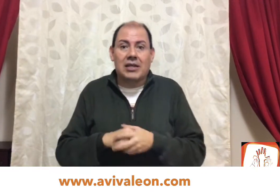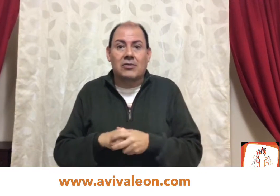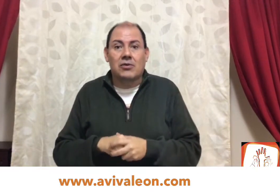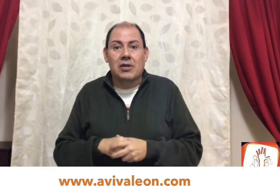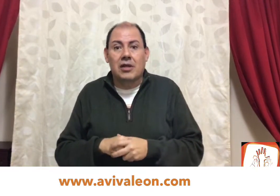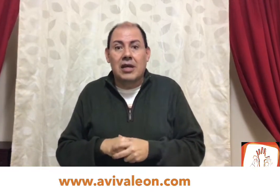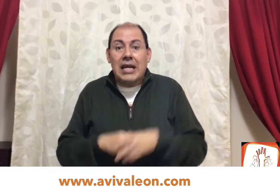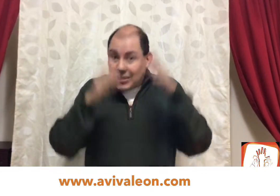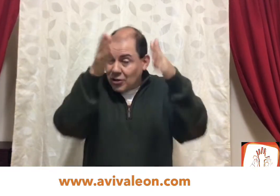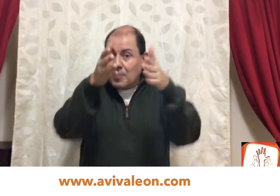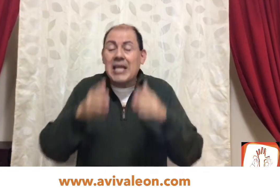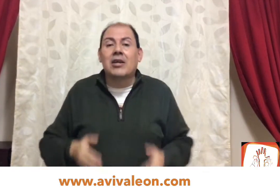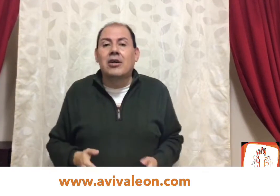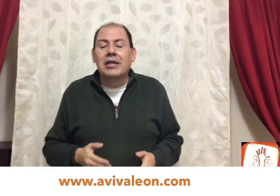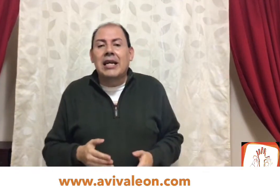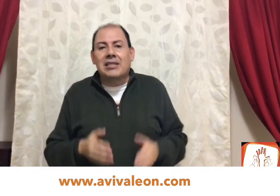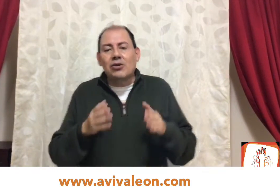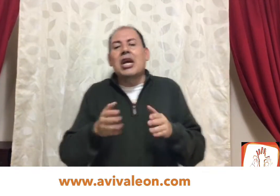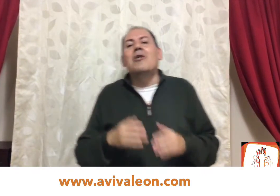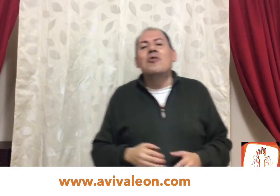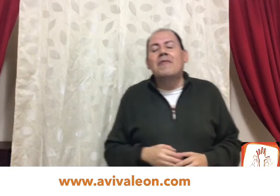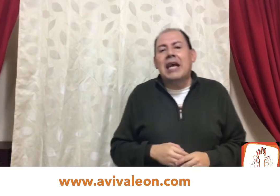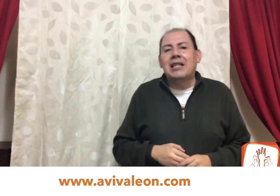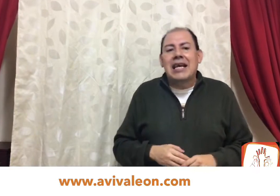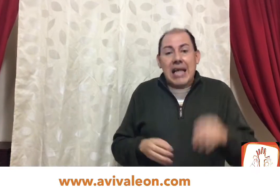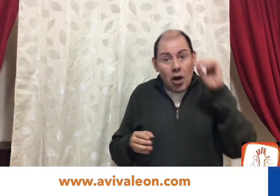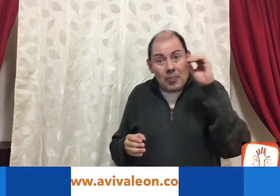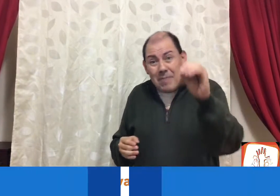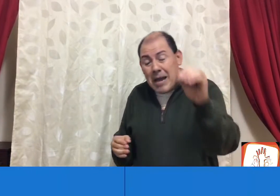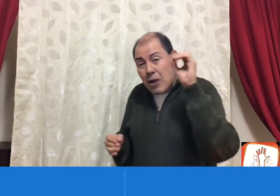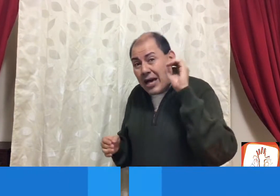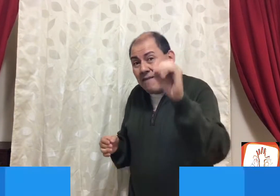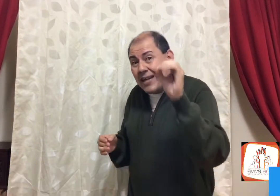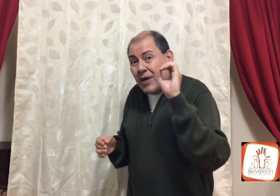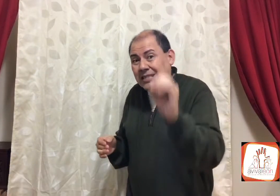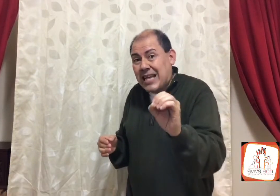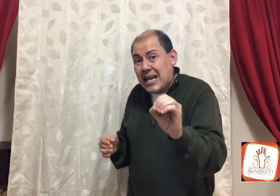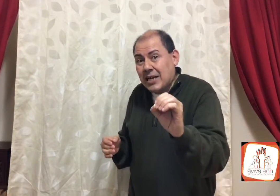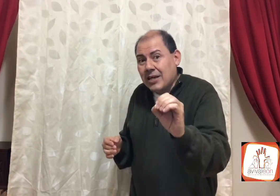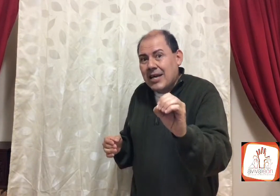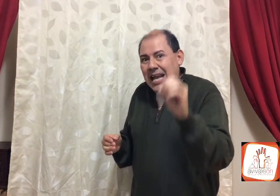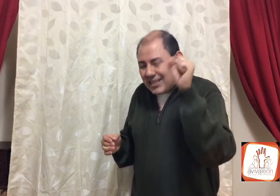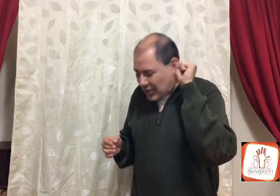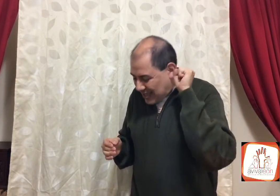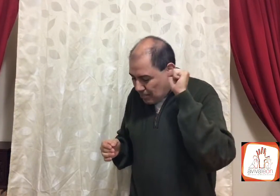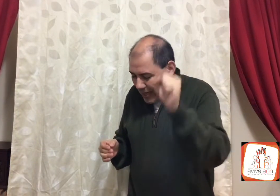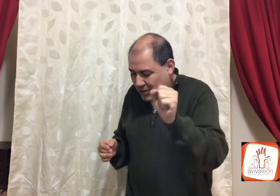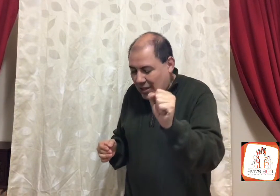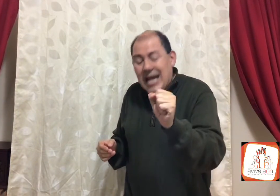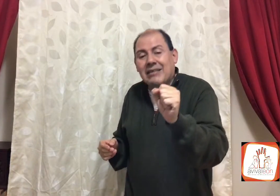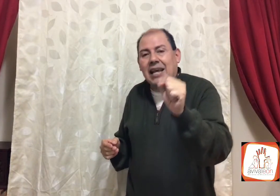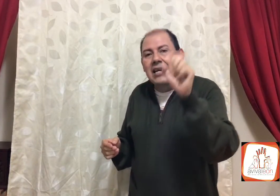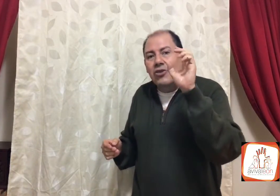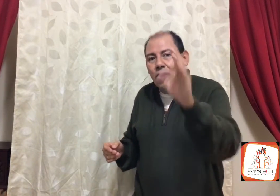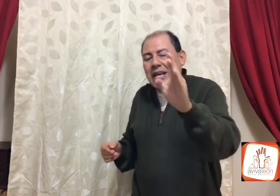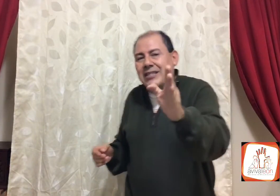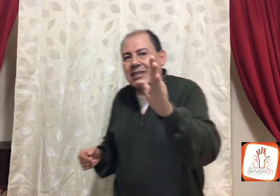Jesús, Jesús vino, escúchalo muy bien, y lo primero que vino a hacer, esto es impresionante, tú que estás